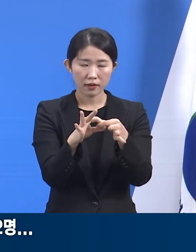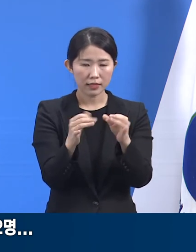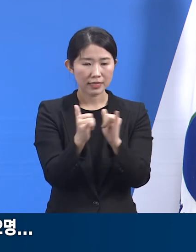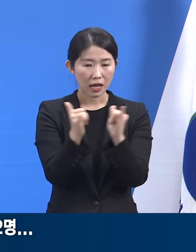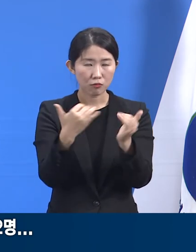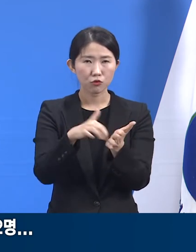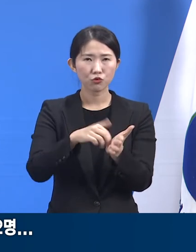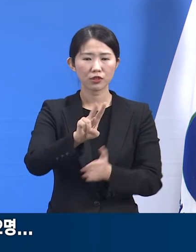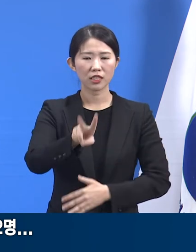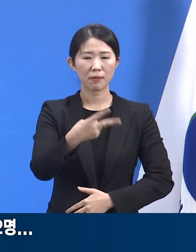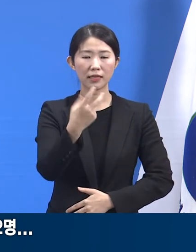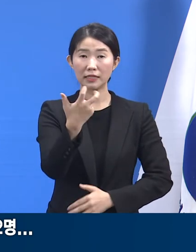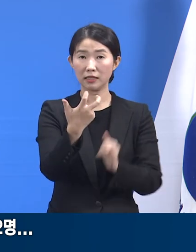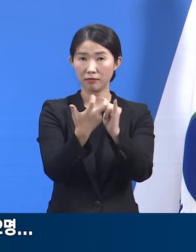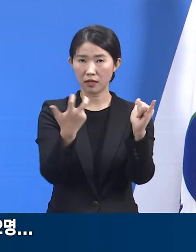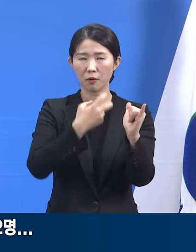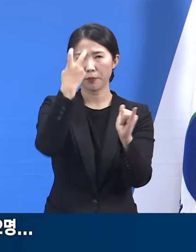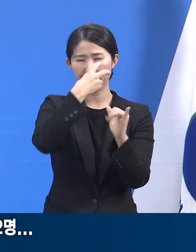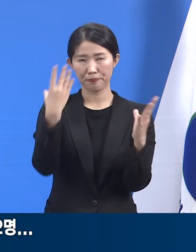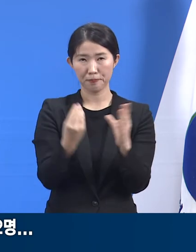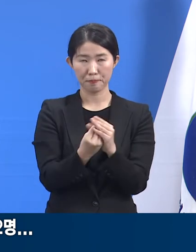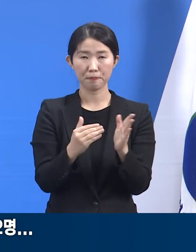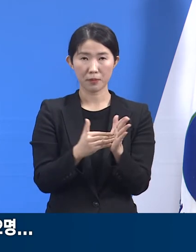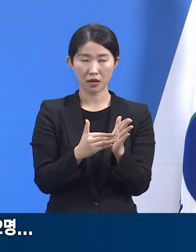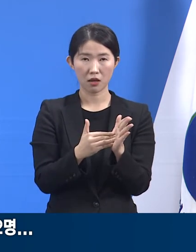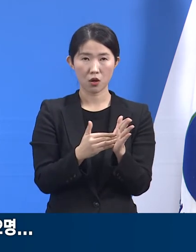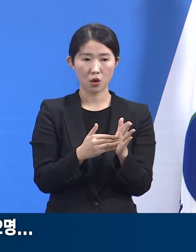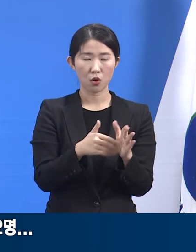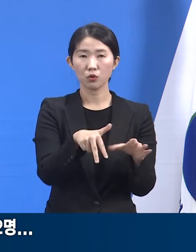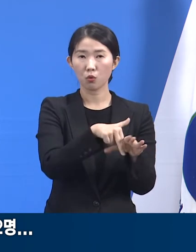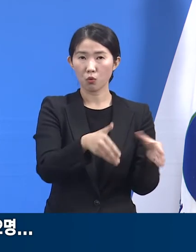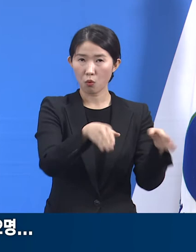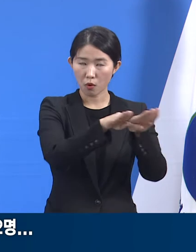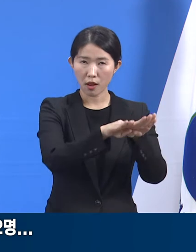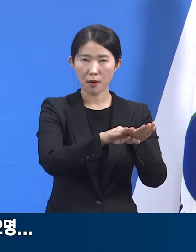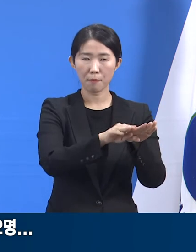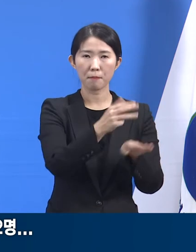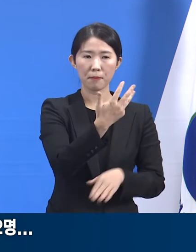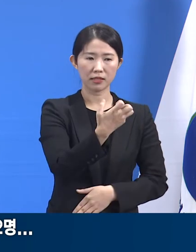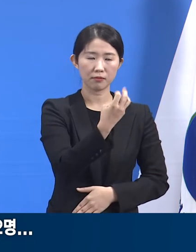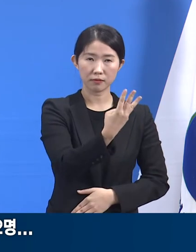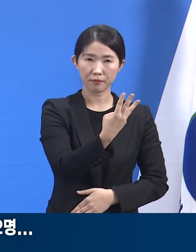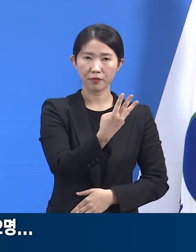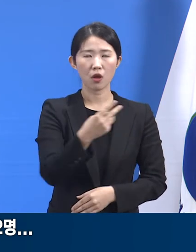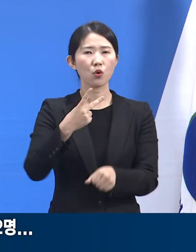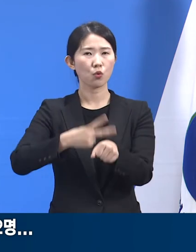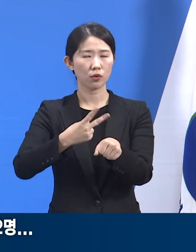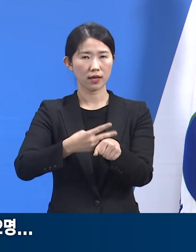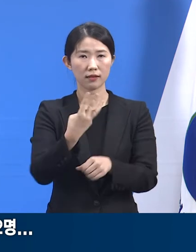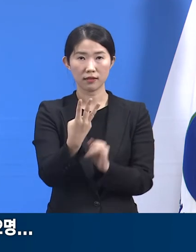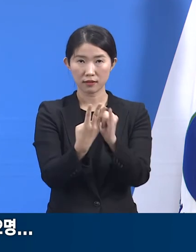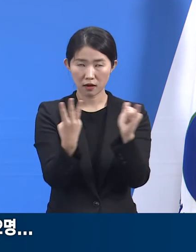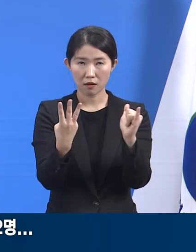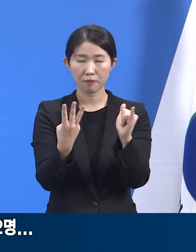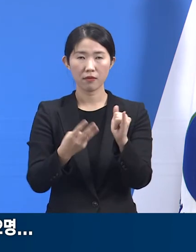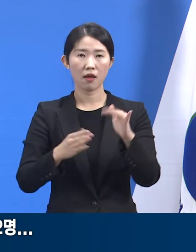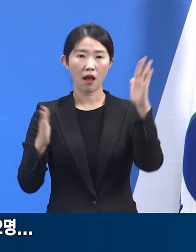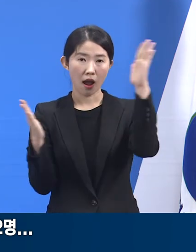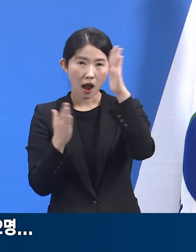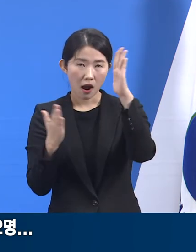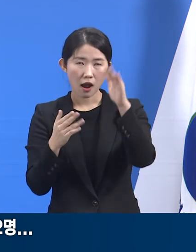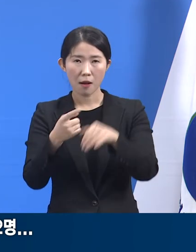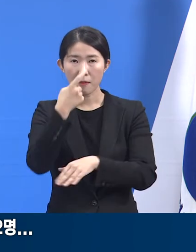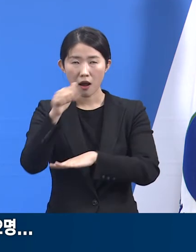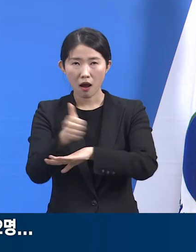완료되었고 교인 83명, 교사 3명, 원생 29명, 가족 등